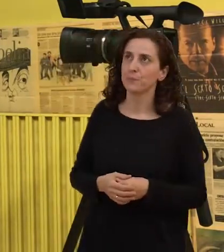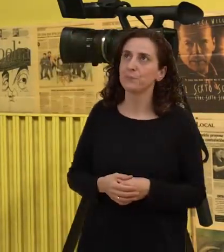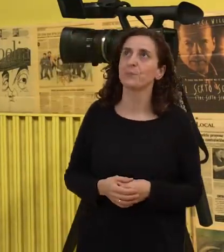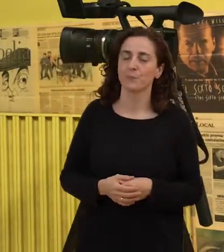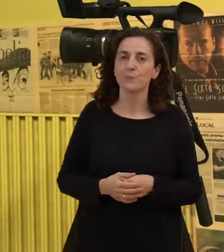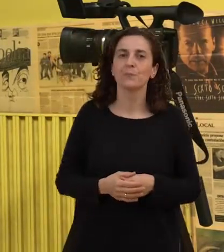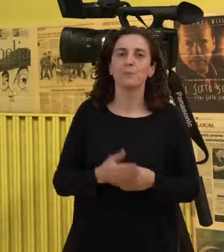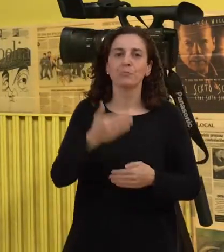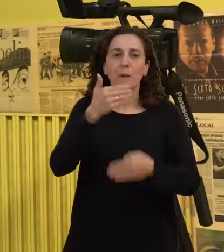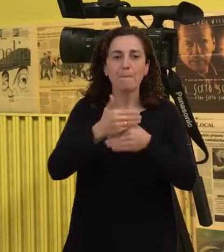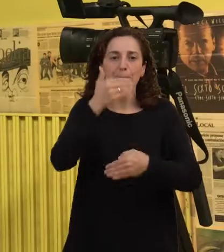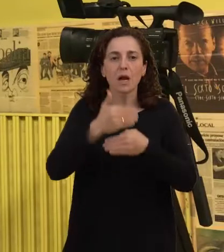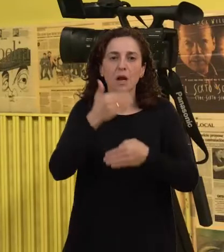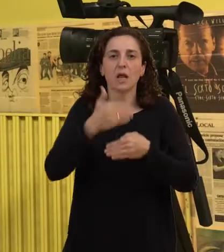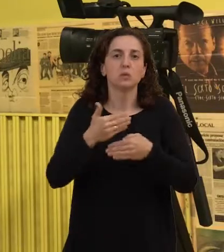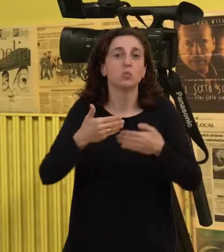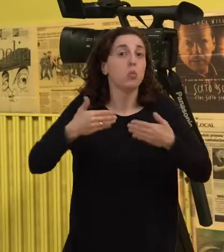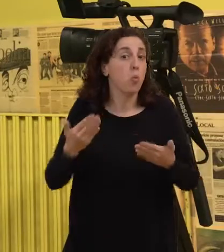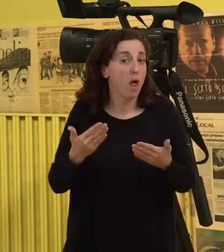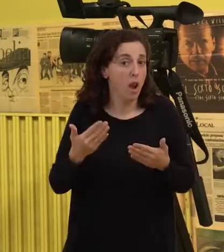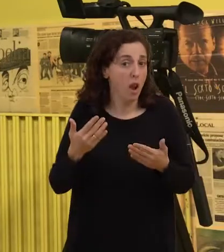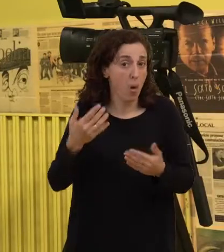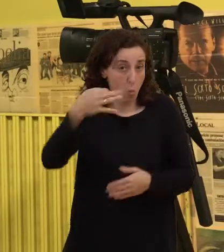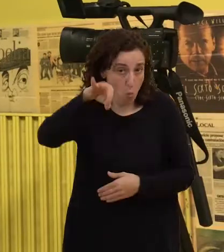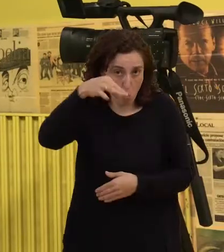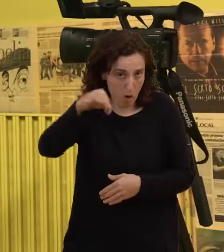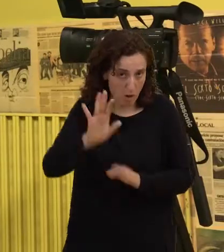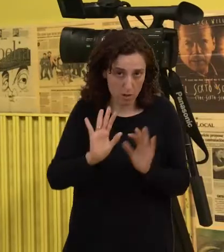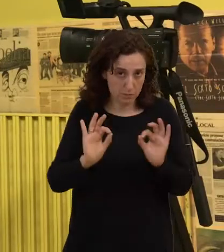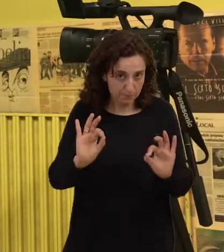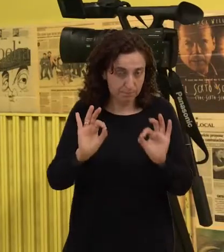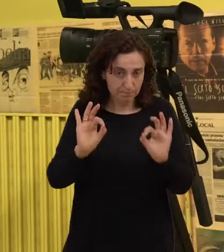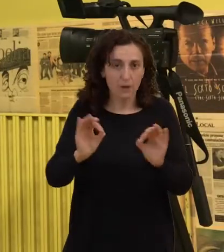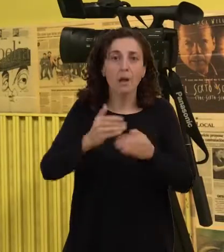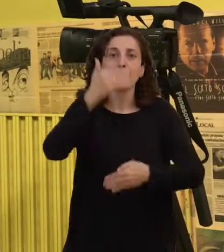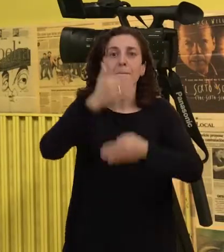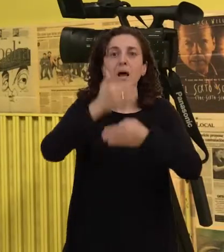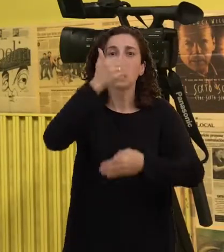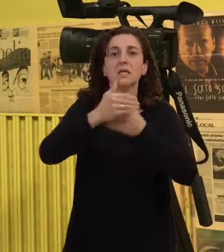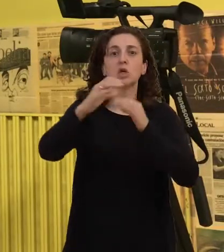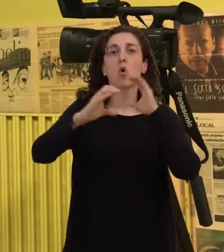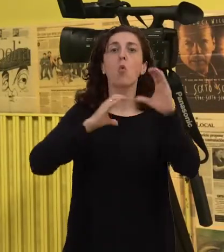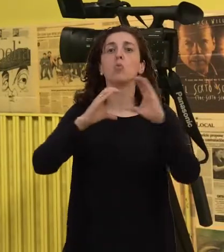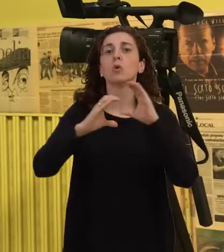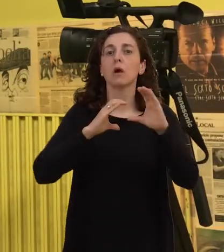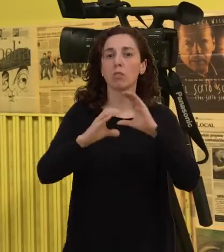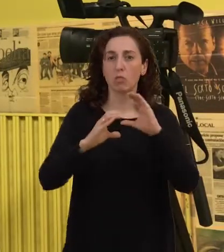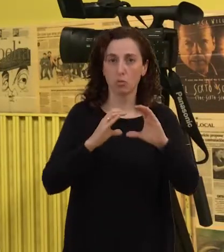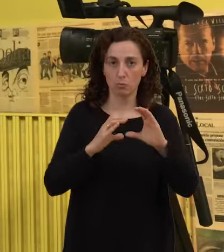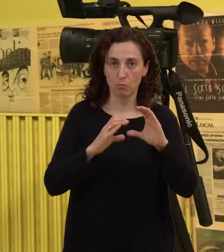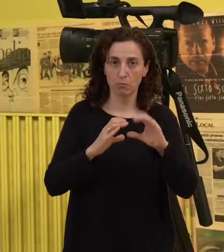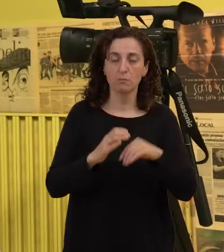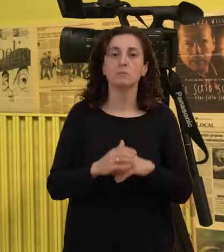fundamentalmente y prácticamente las únicas son las barreras de comunicación. Obviamente, al no